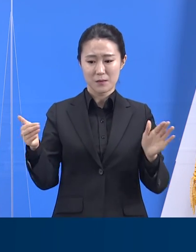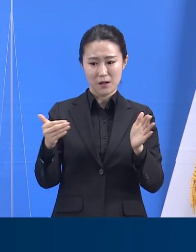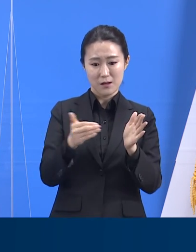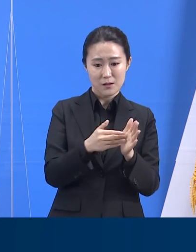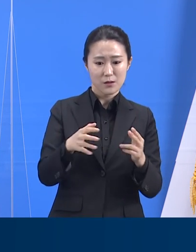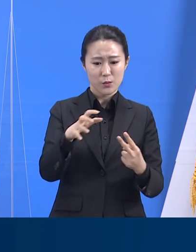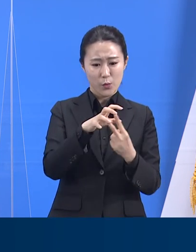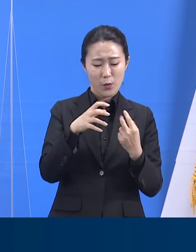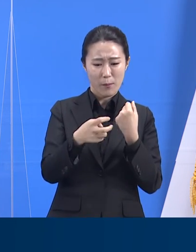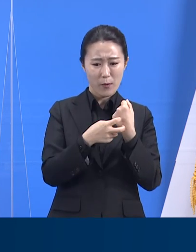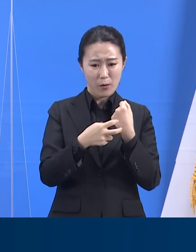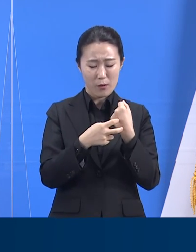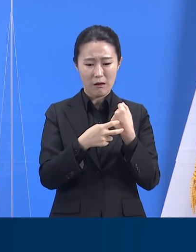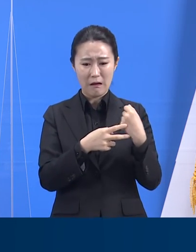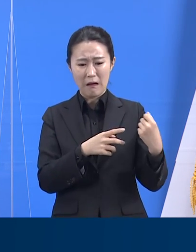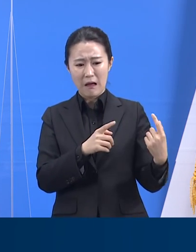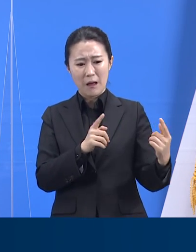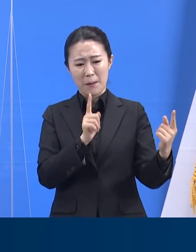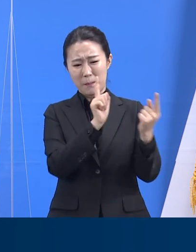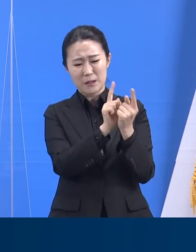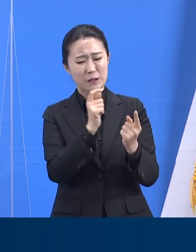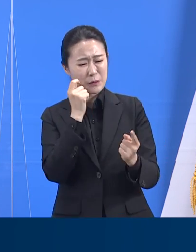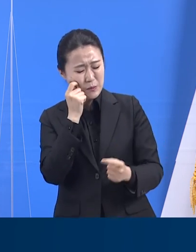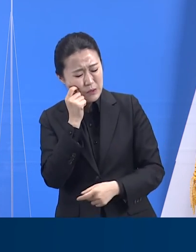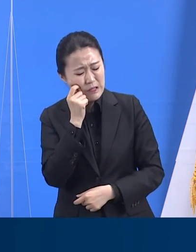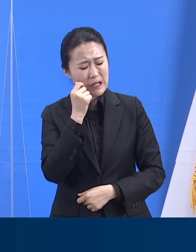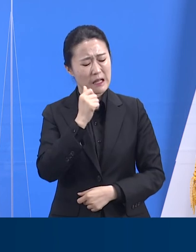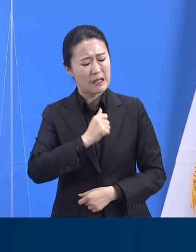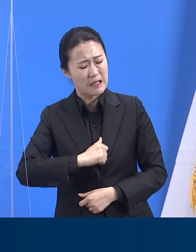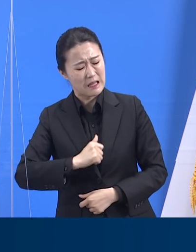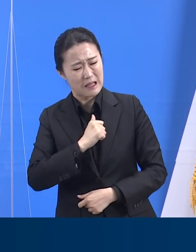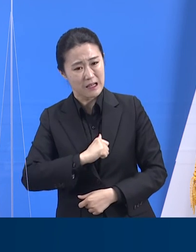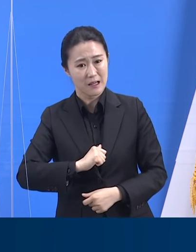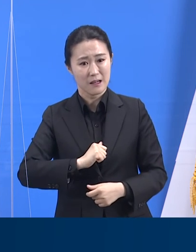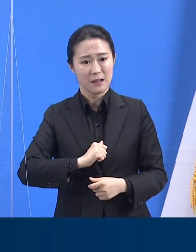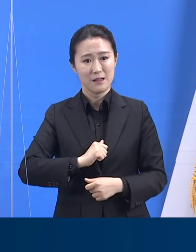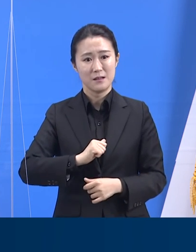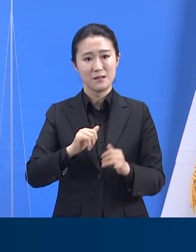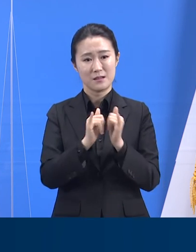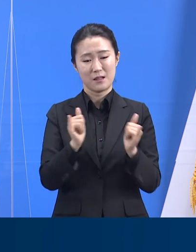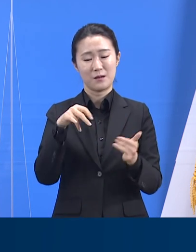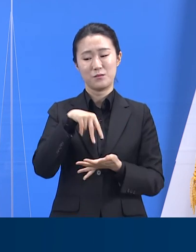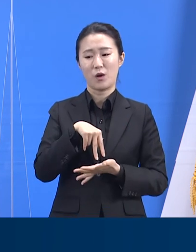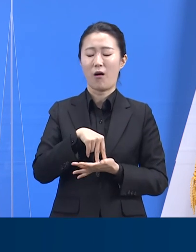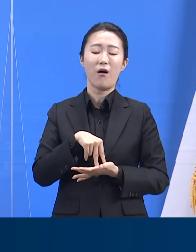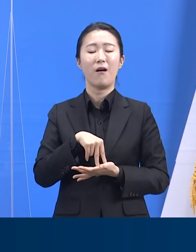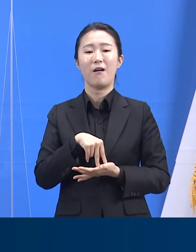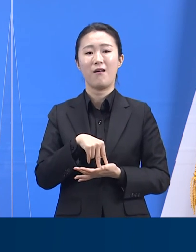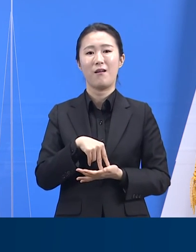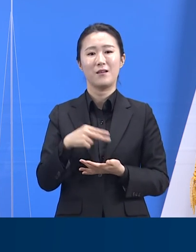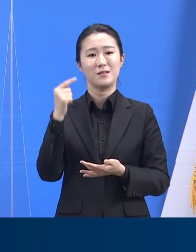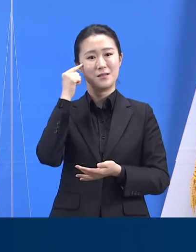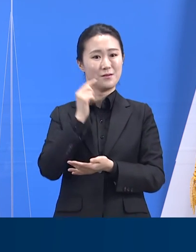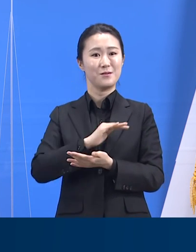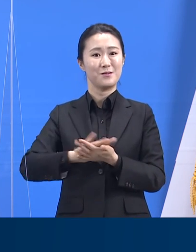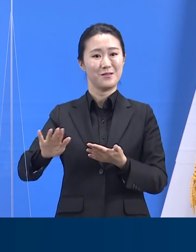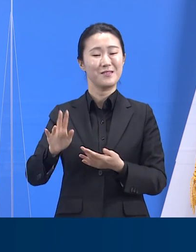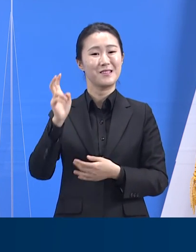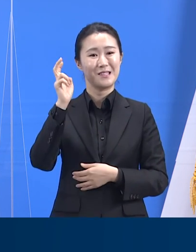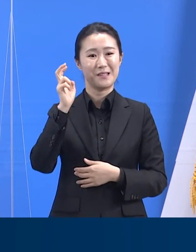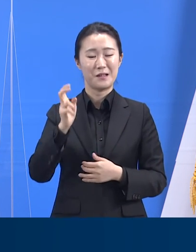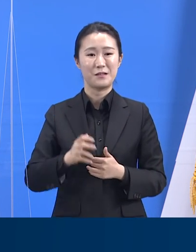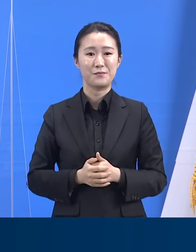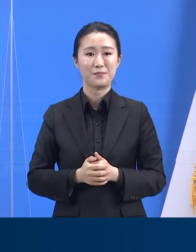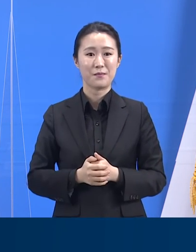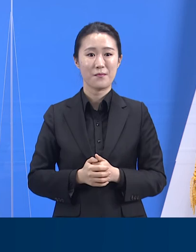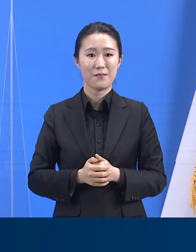가뭄의 담비 같은 소식이 아닐 수 없습니다. 단절과 폐쇄의 구조에서 벗어나 조금씩 사회를